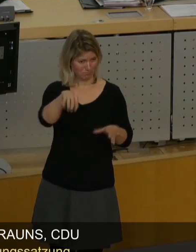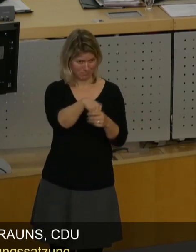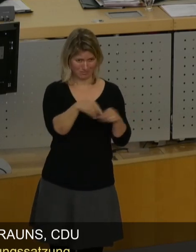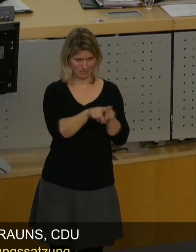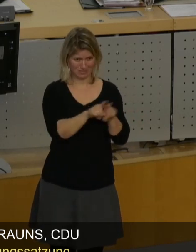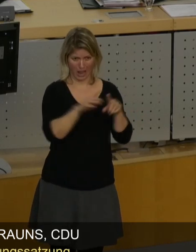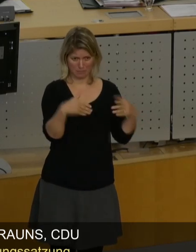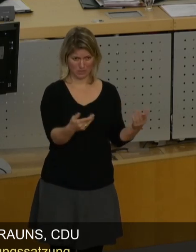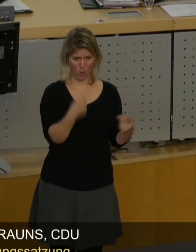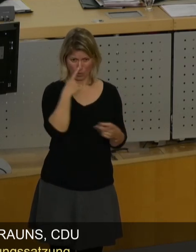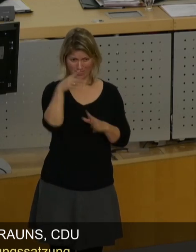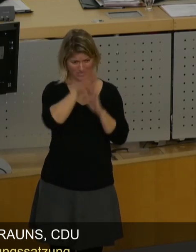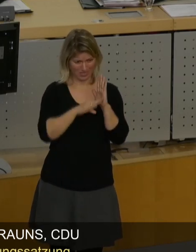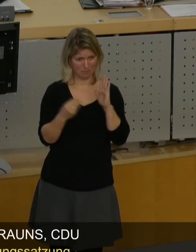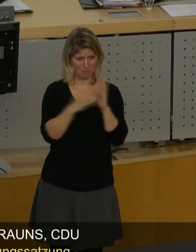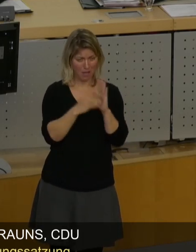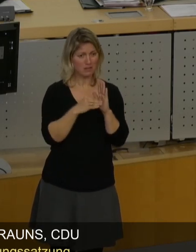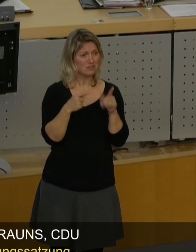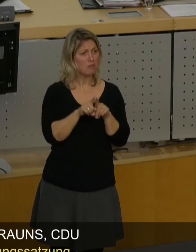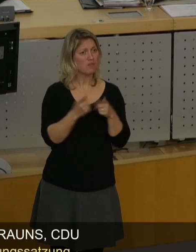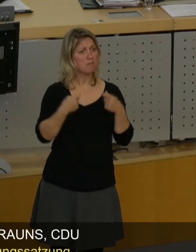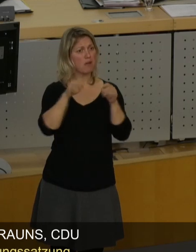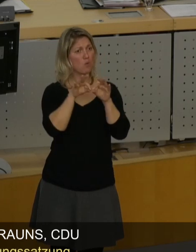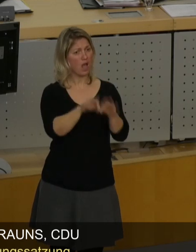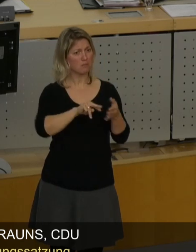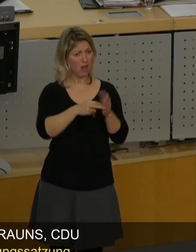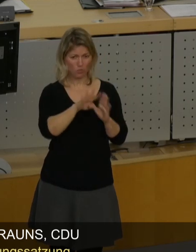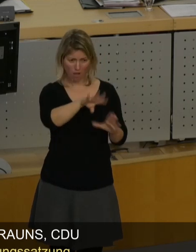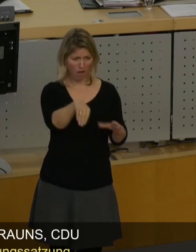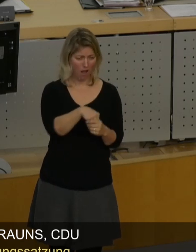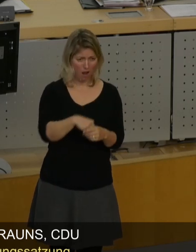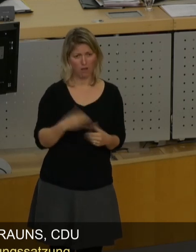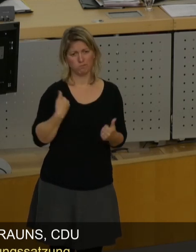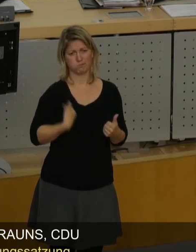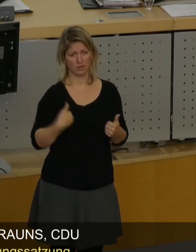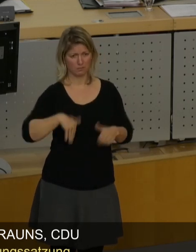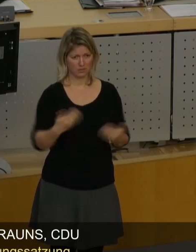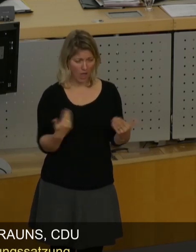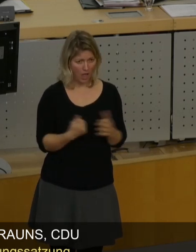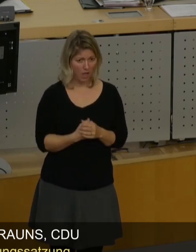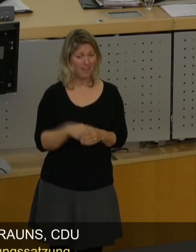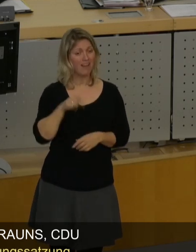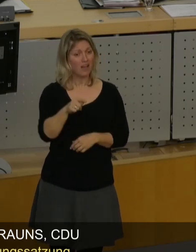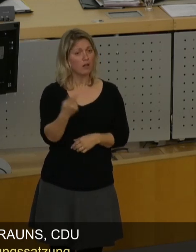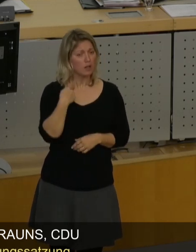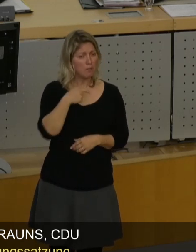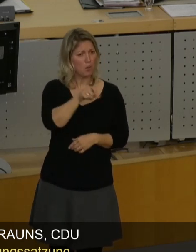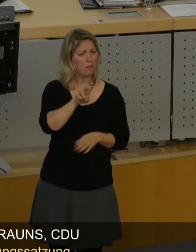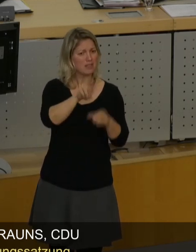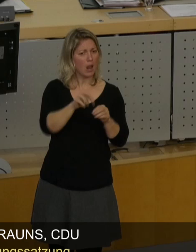Das wird einbeschädigt, und das gibt in Bauleitplanungen, insgesamt ist das der Fall. Da ist die frühzeitige Bürgerbeteiligung alles drin.